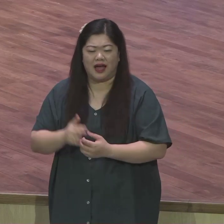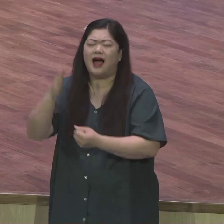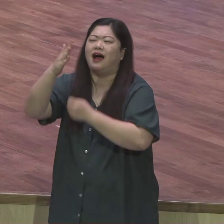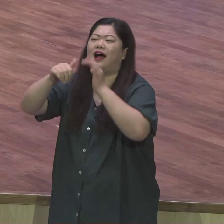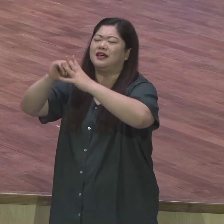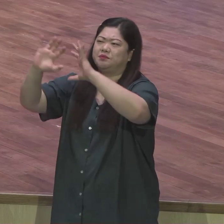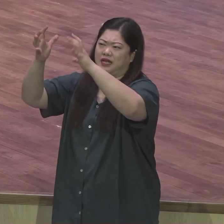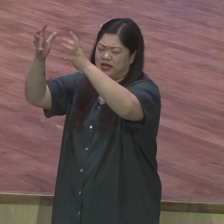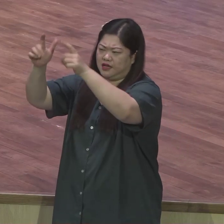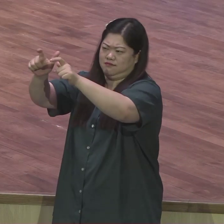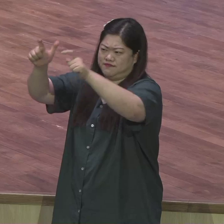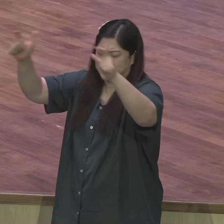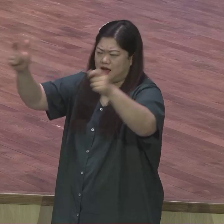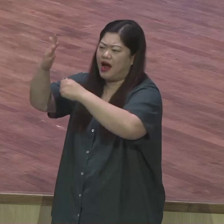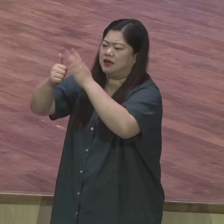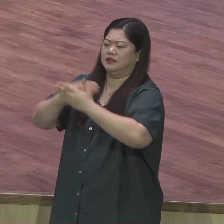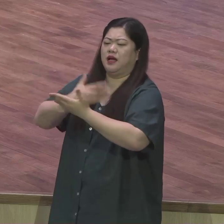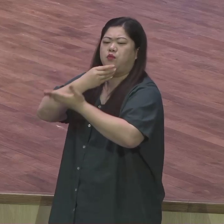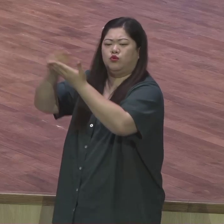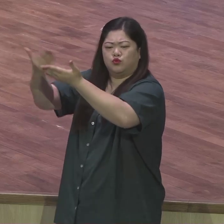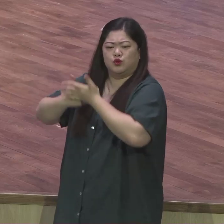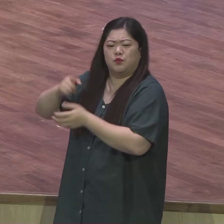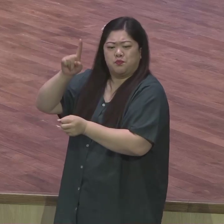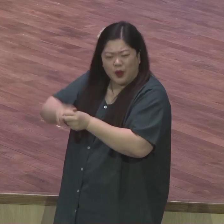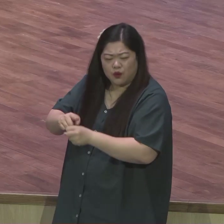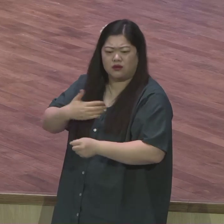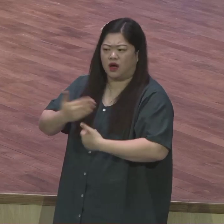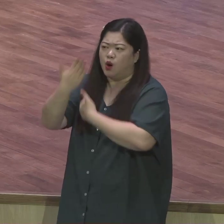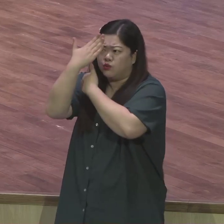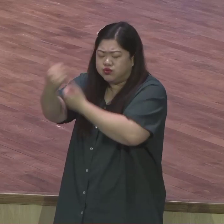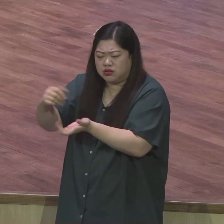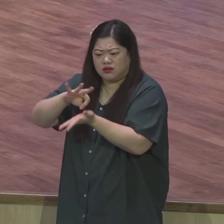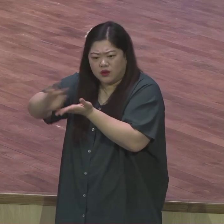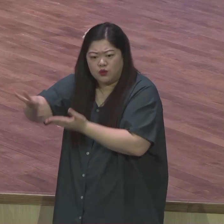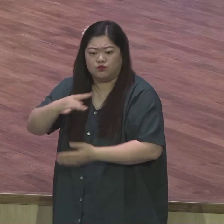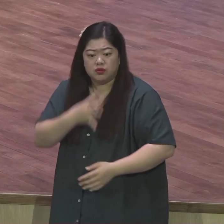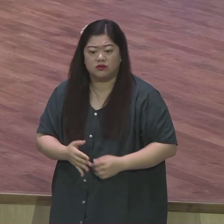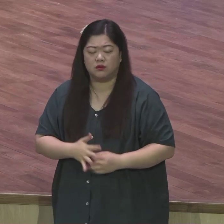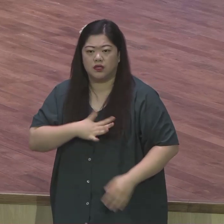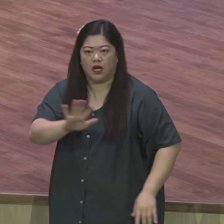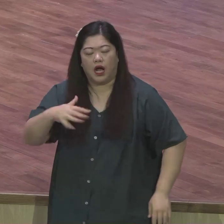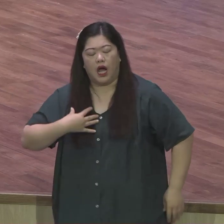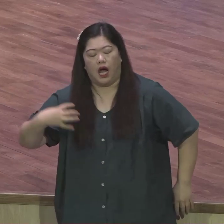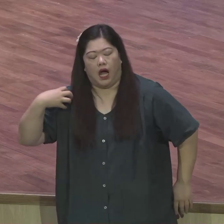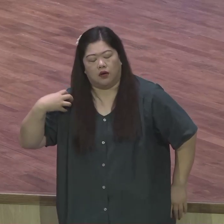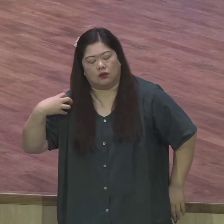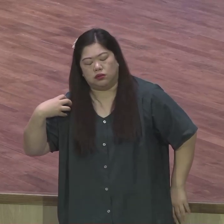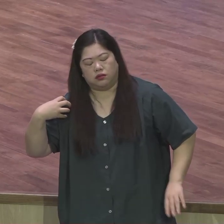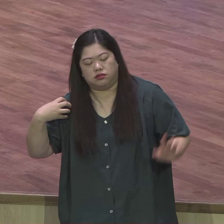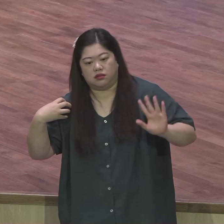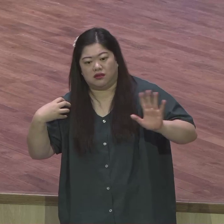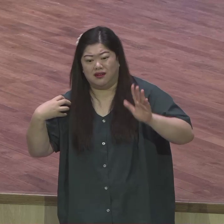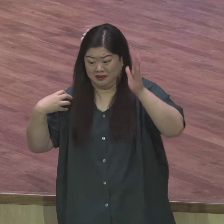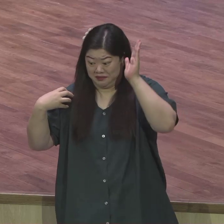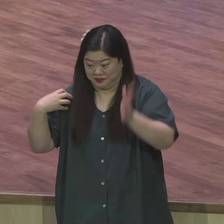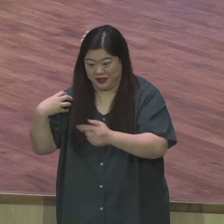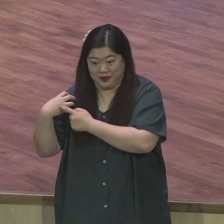위해서 세계보마에 사용하시기 위해서 이렇게 여러분 셔틀로 확 바꾸시길 바랍니다 이렇게